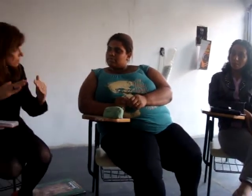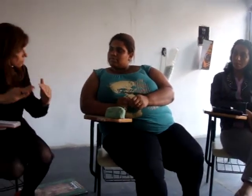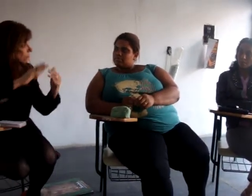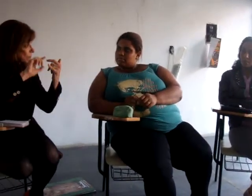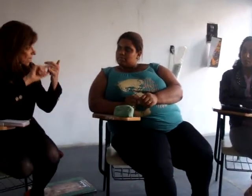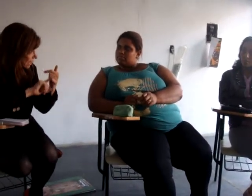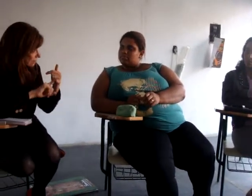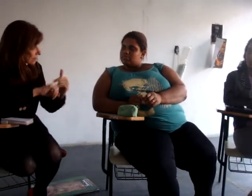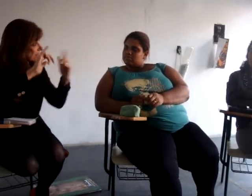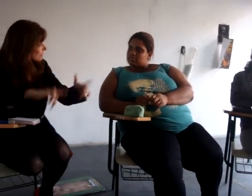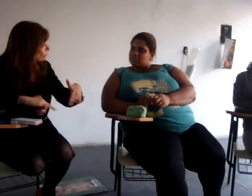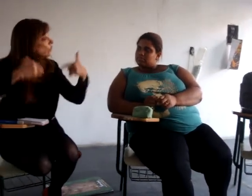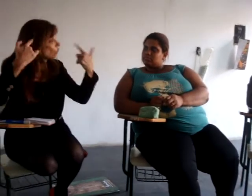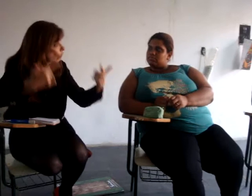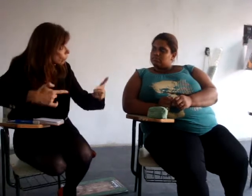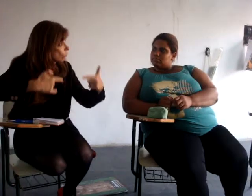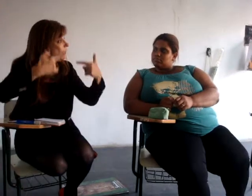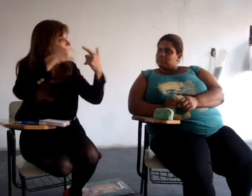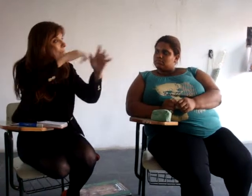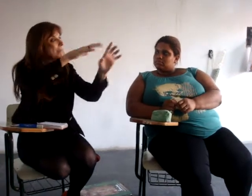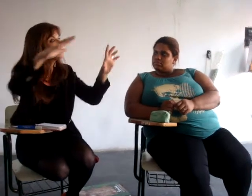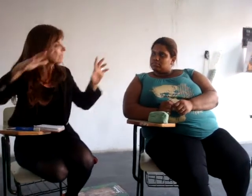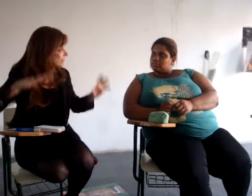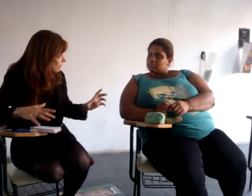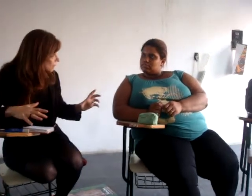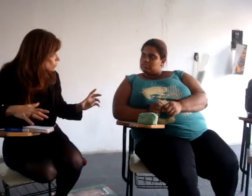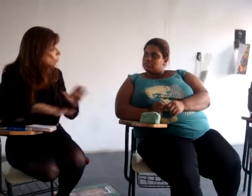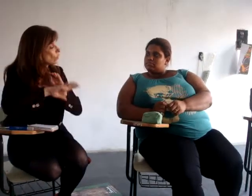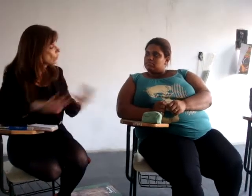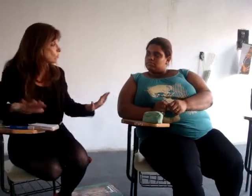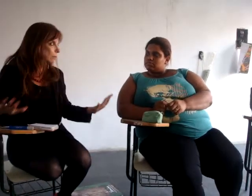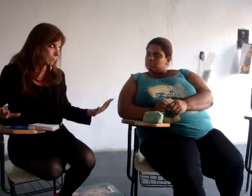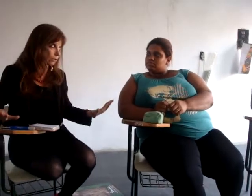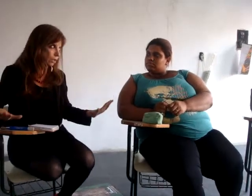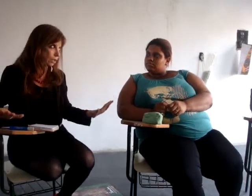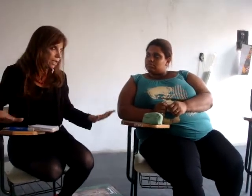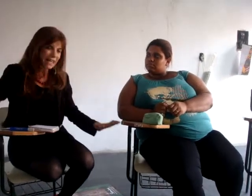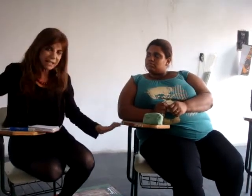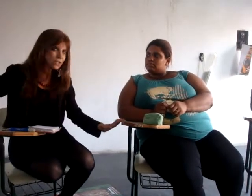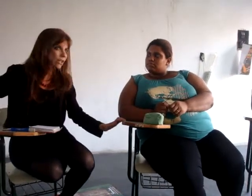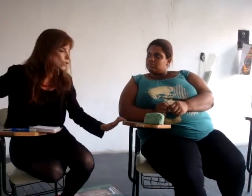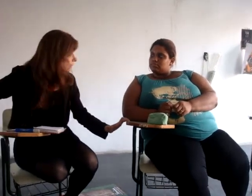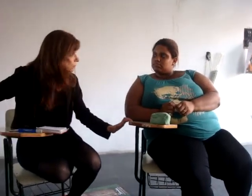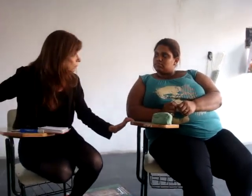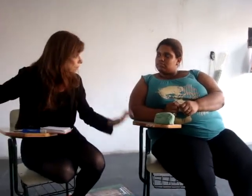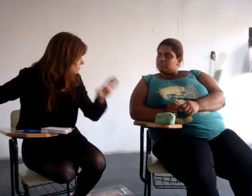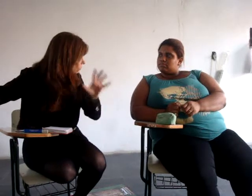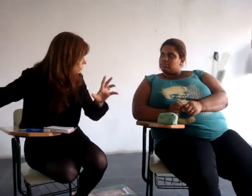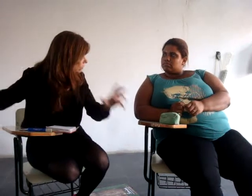Primeiro é essa. Que virou uma mentalidade que o nosso problema é a droga. Essa é a história de quatro dias e coisa tudo.